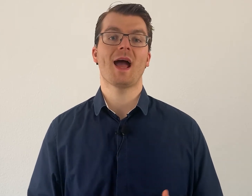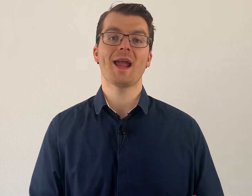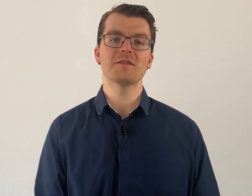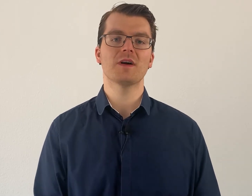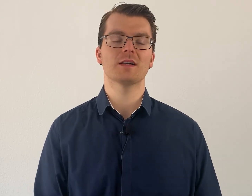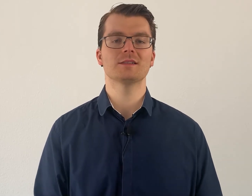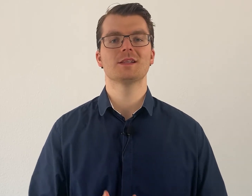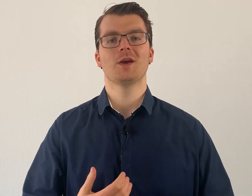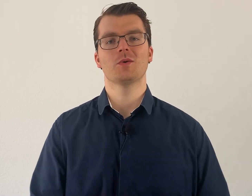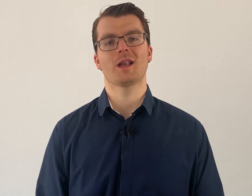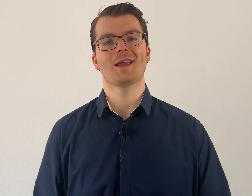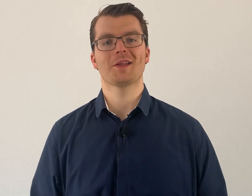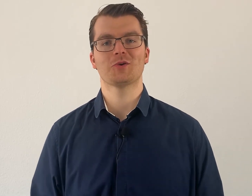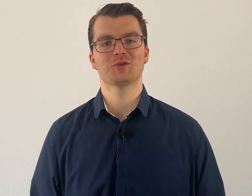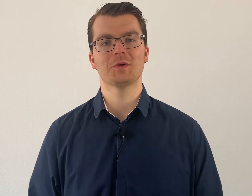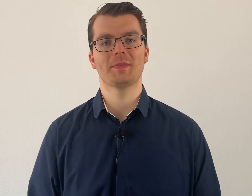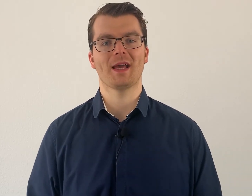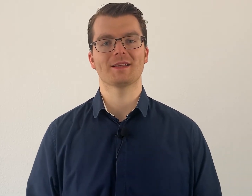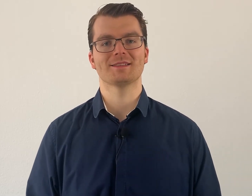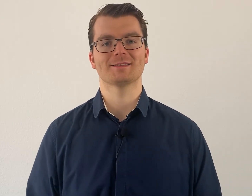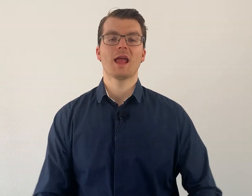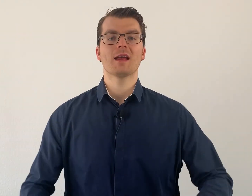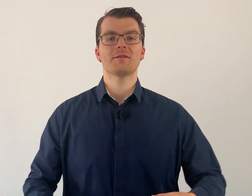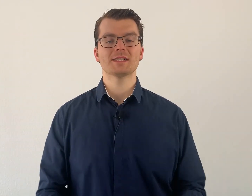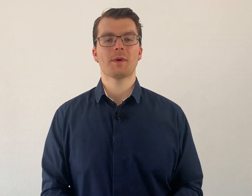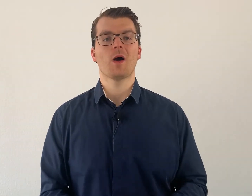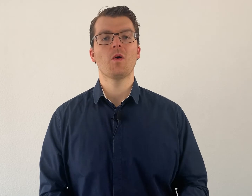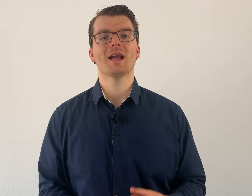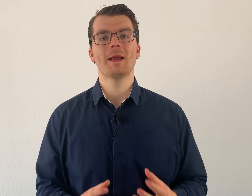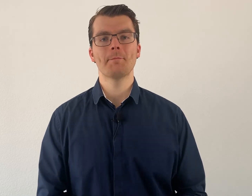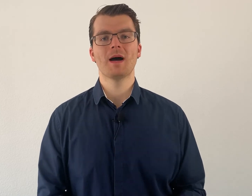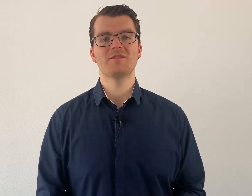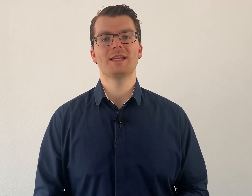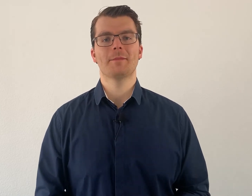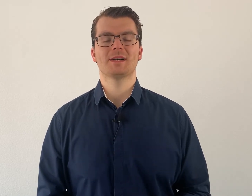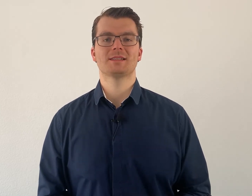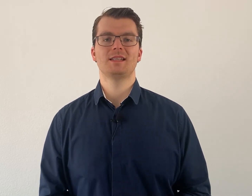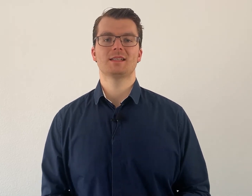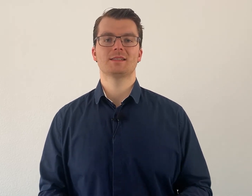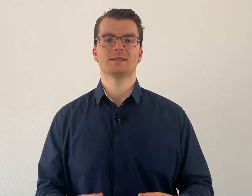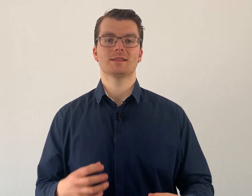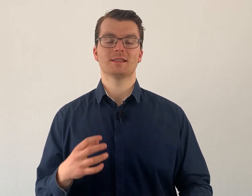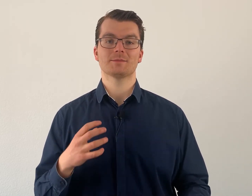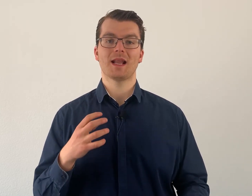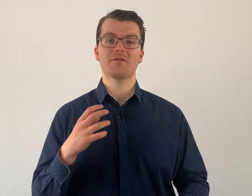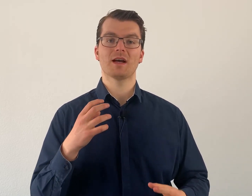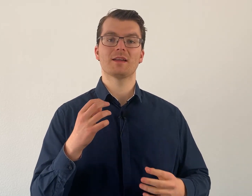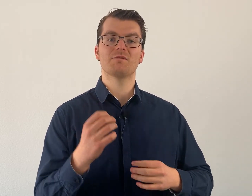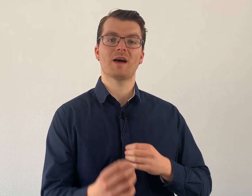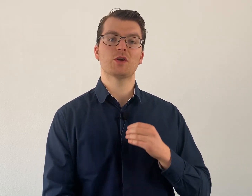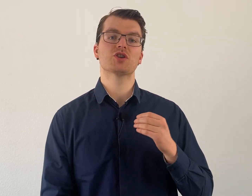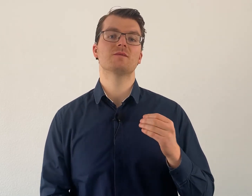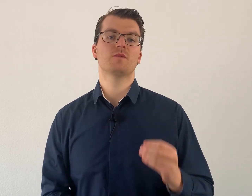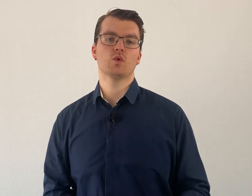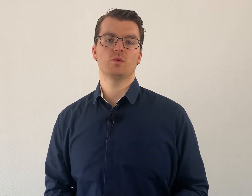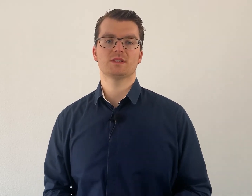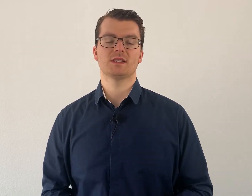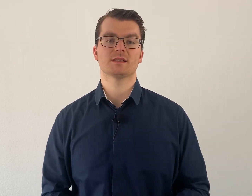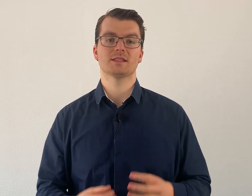einfacher ist und leichter auch zu gebärden ist. Was aber auch immer wieder passiert ist, dass man einfach den falschen Fokus setzt. Das